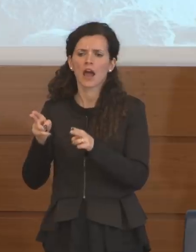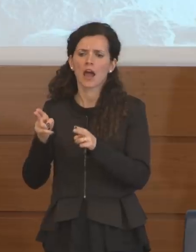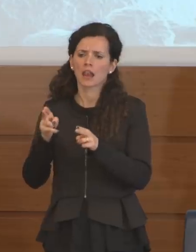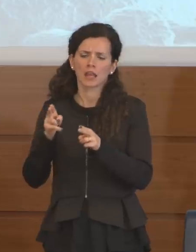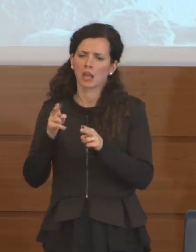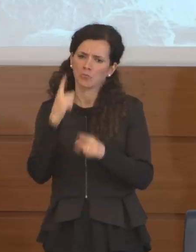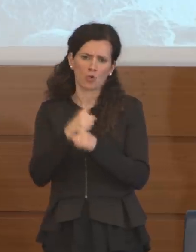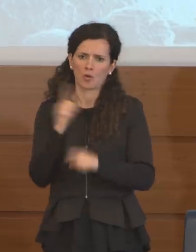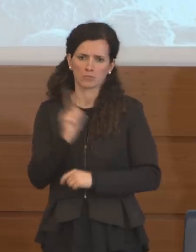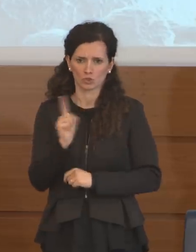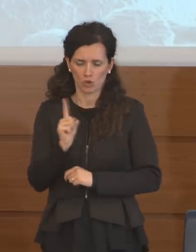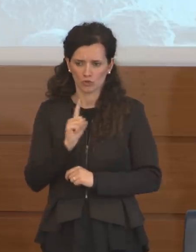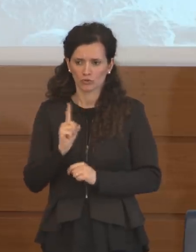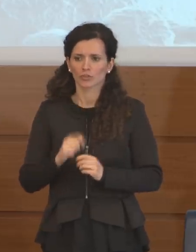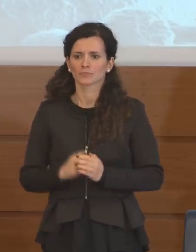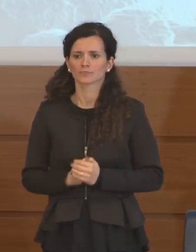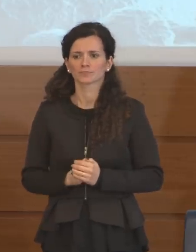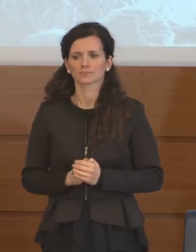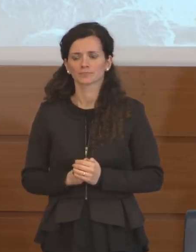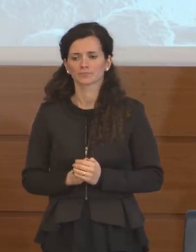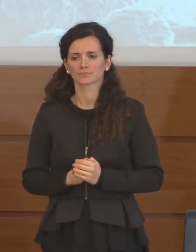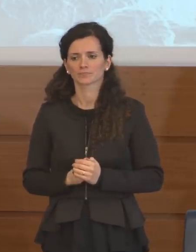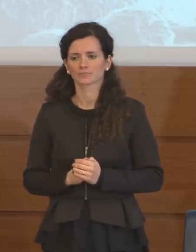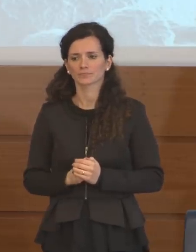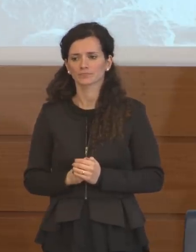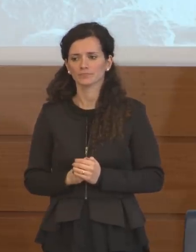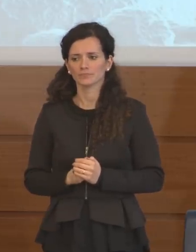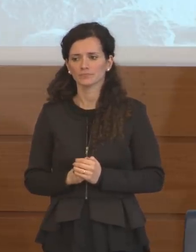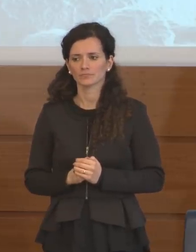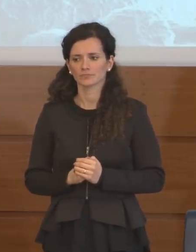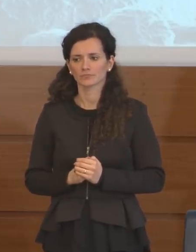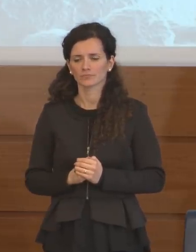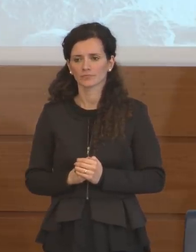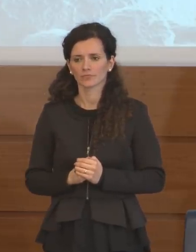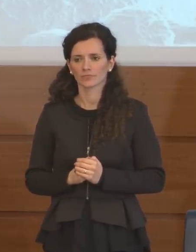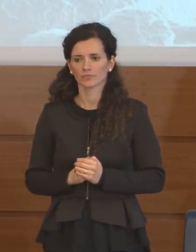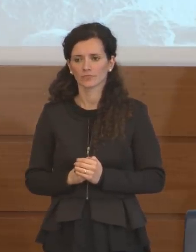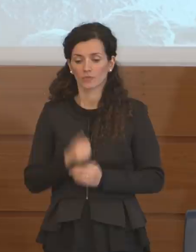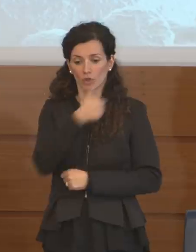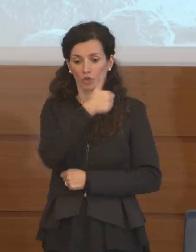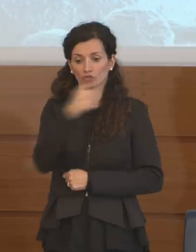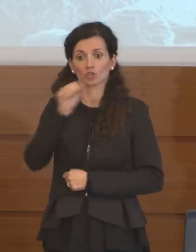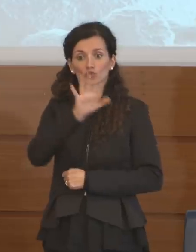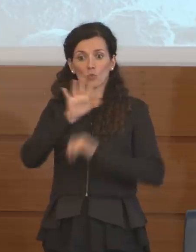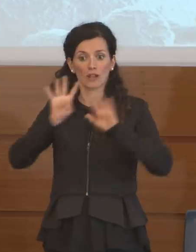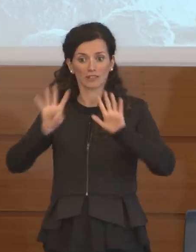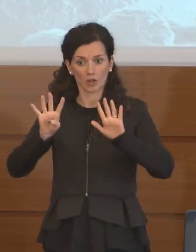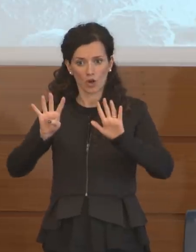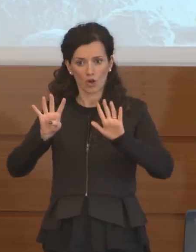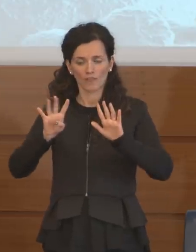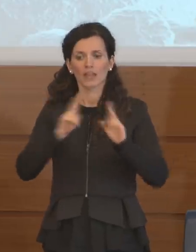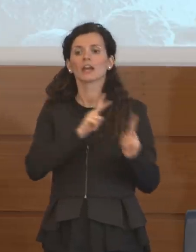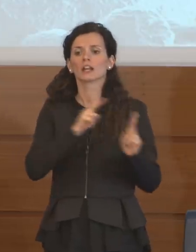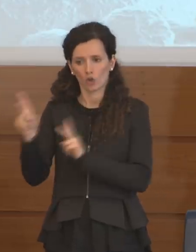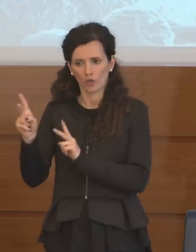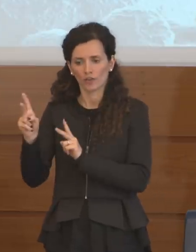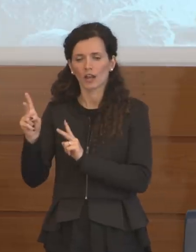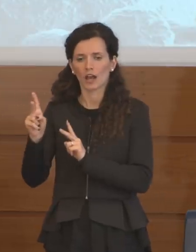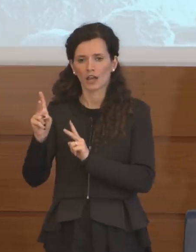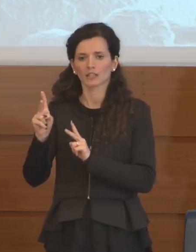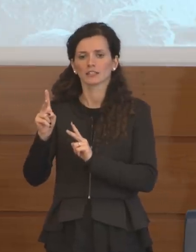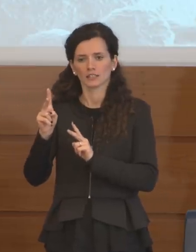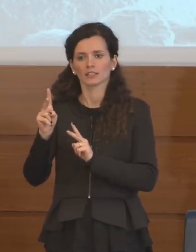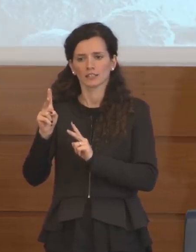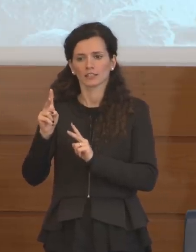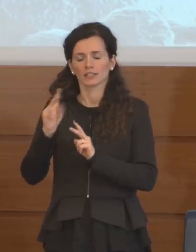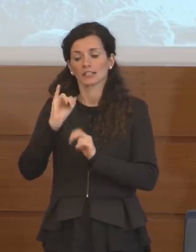ospedaliere. Ce n'abbiamo poi 159 che sono ricoverati con sintomi